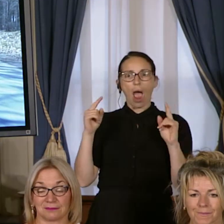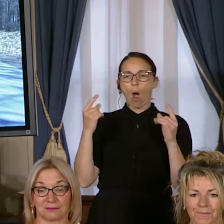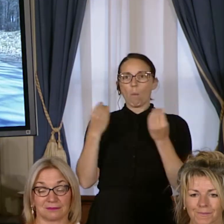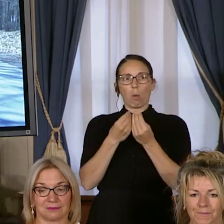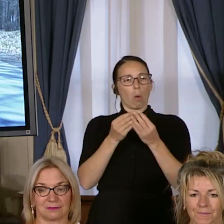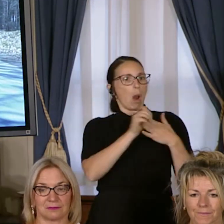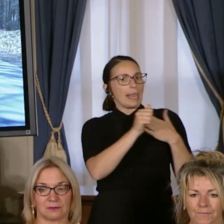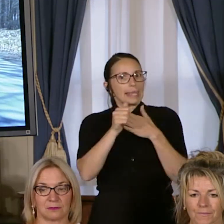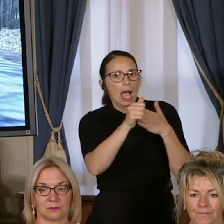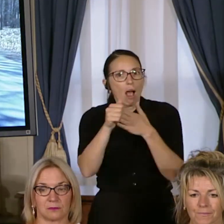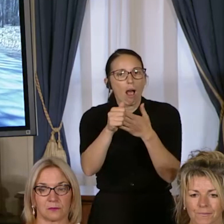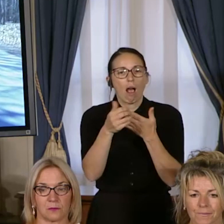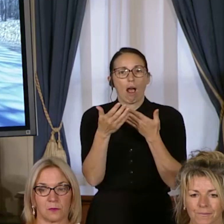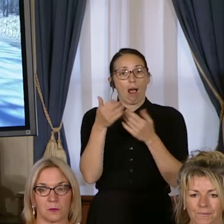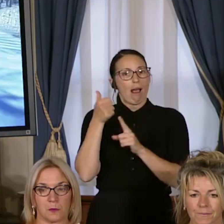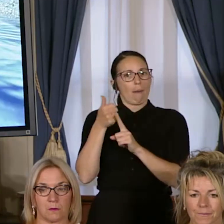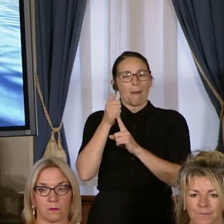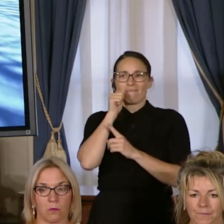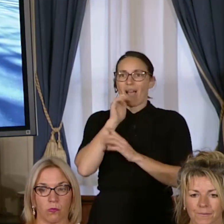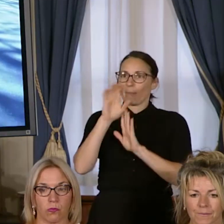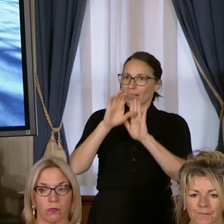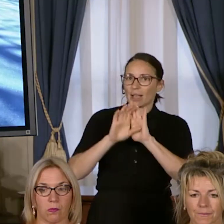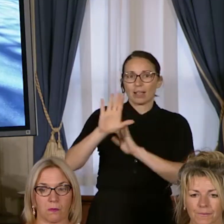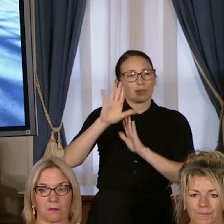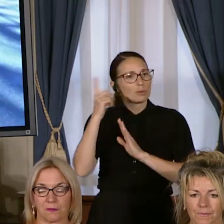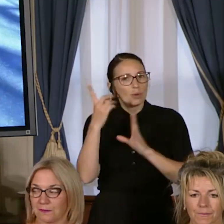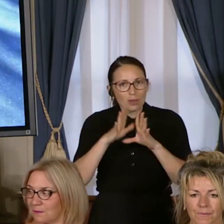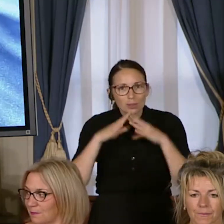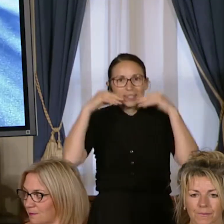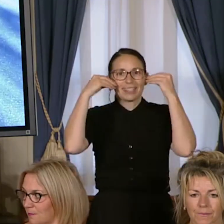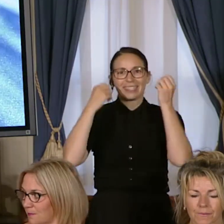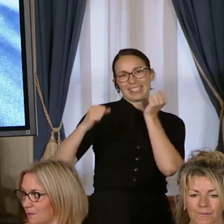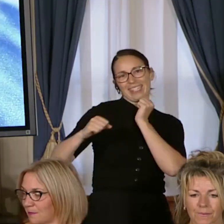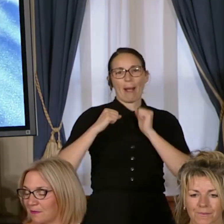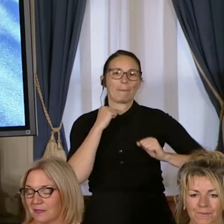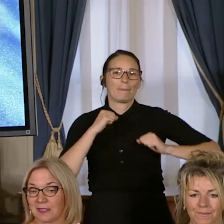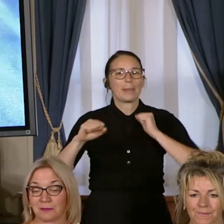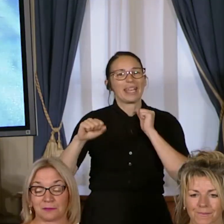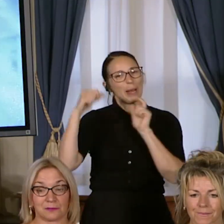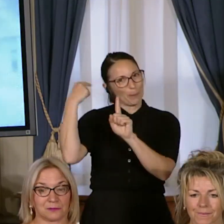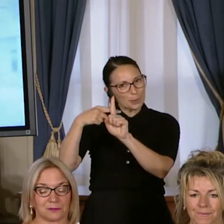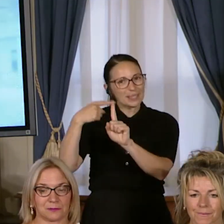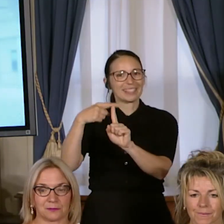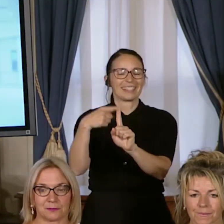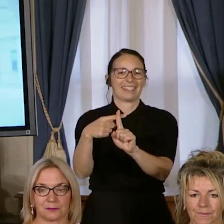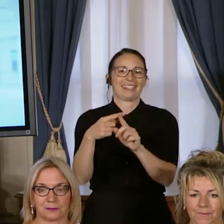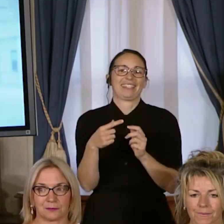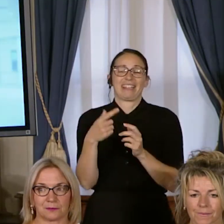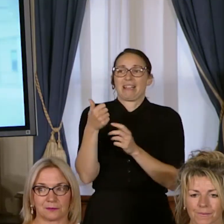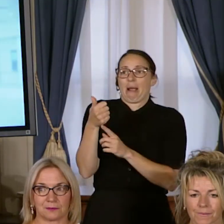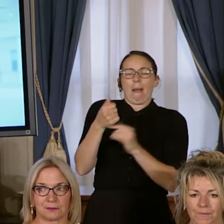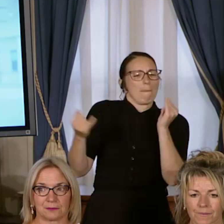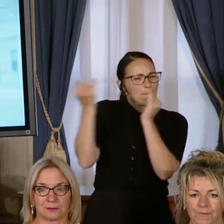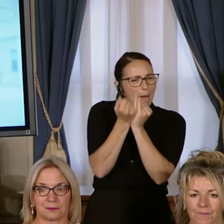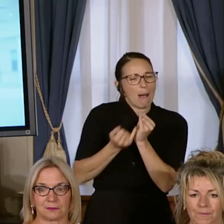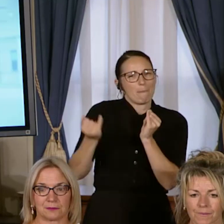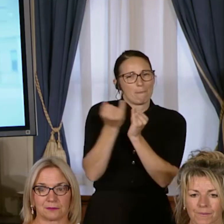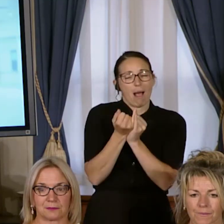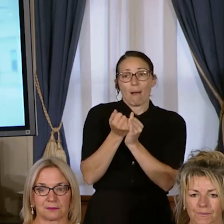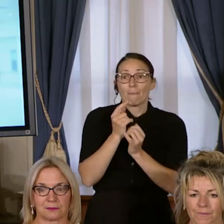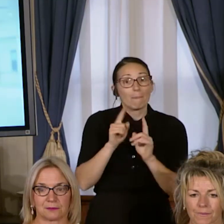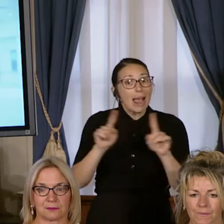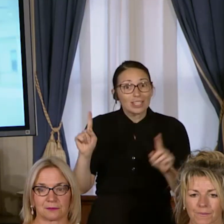rêves. C'est une femme toujours souriante, dynamique, positive. C'est une battante, mais